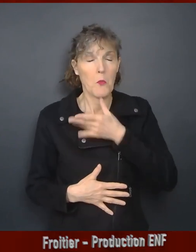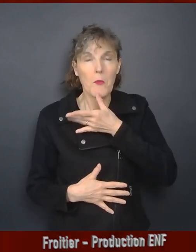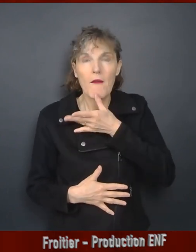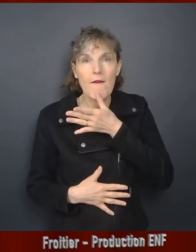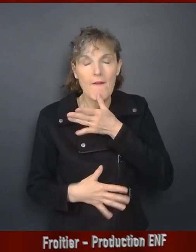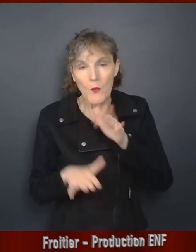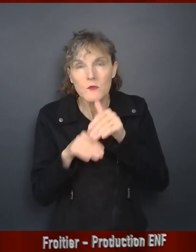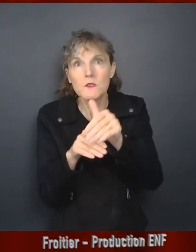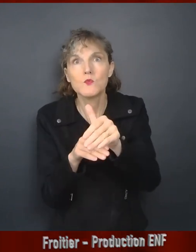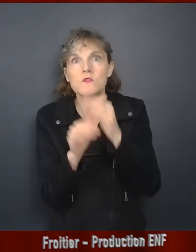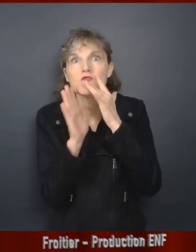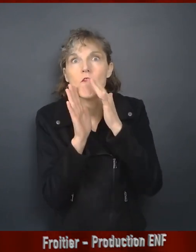faire